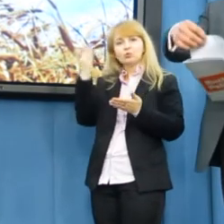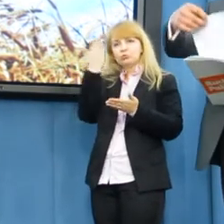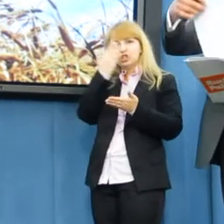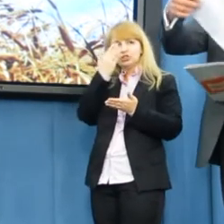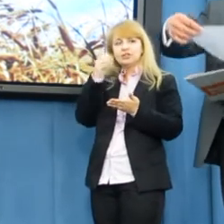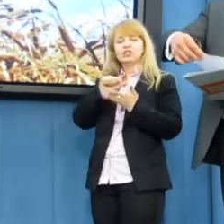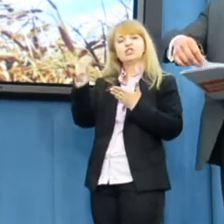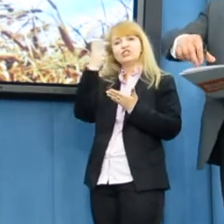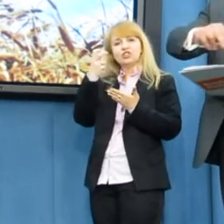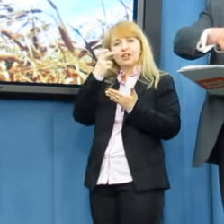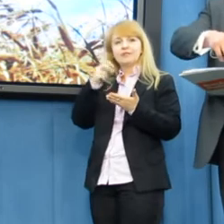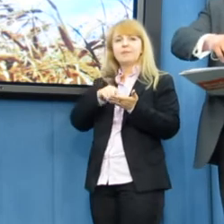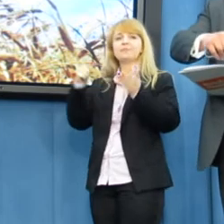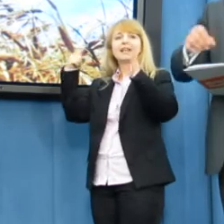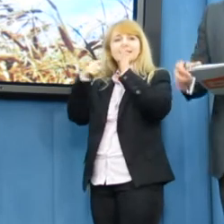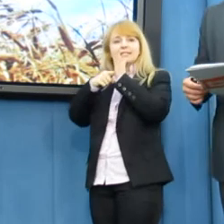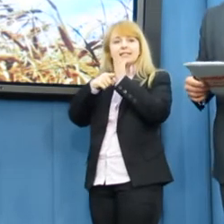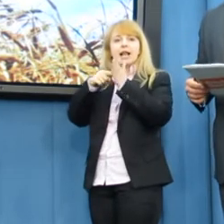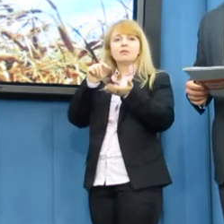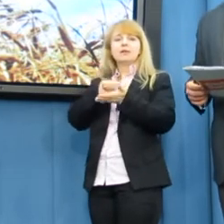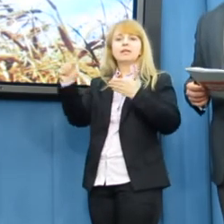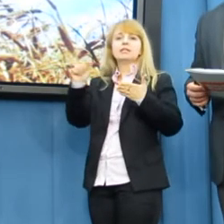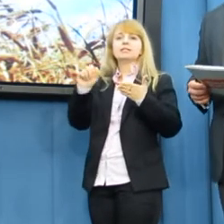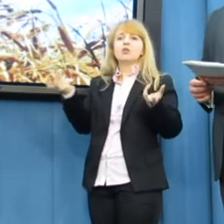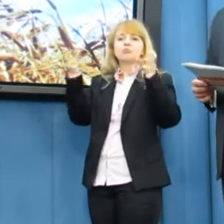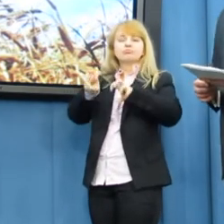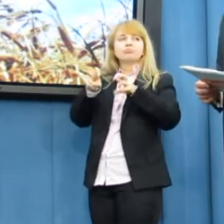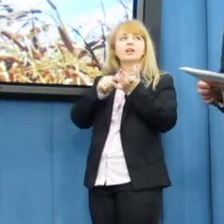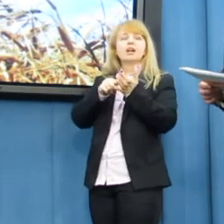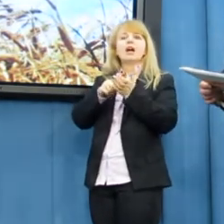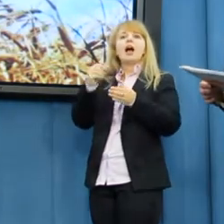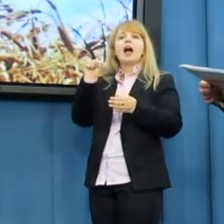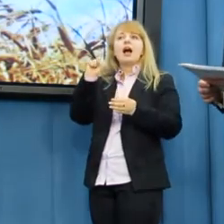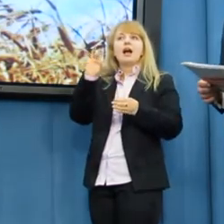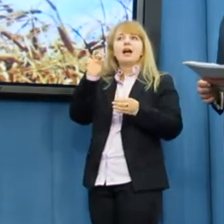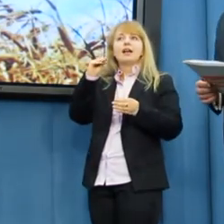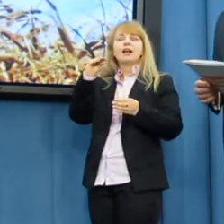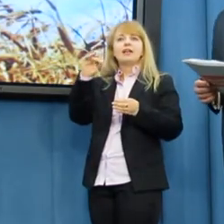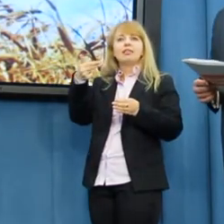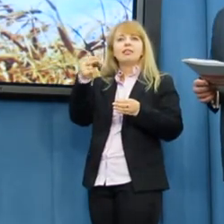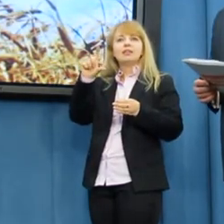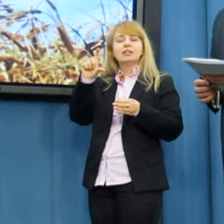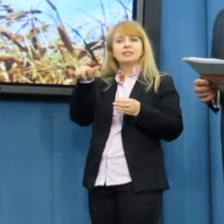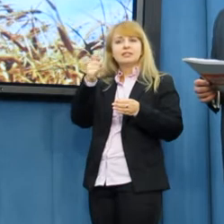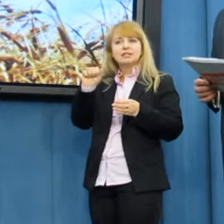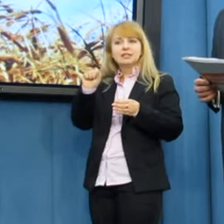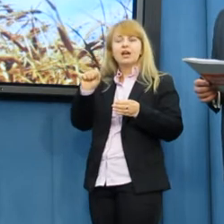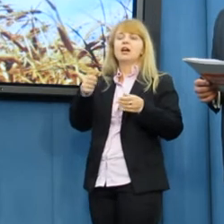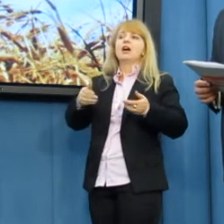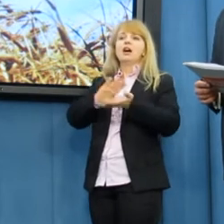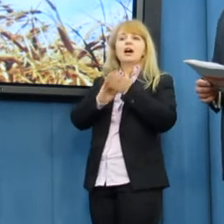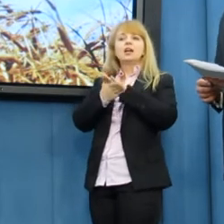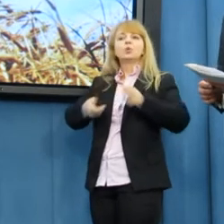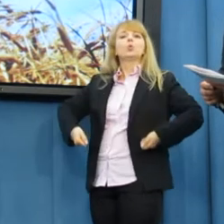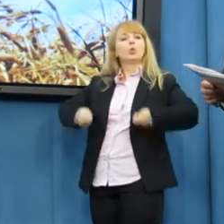Ustała jest bardzo ciekawa. Celem projektu tej ustawy jest włączenie Agencji Rynku Rolnego do Agencji